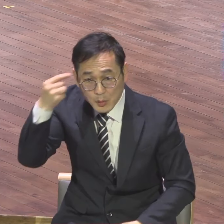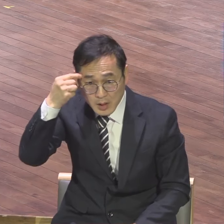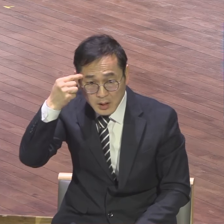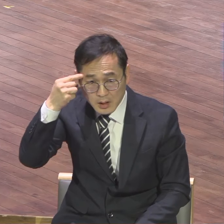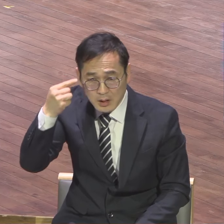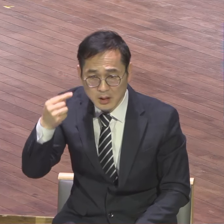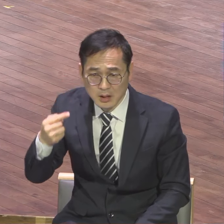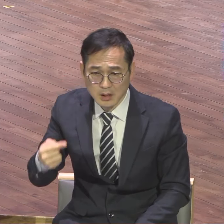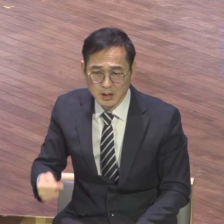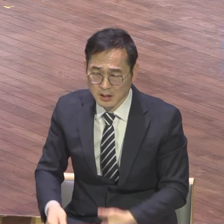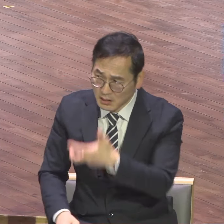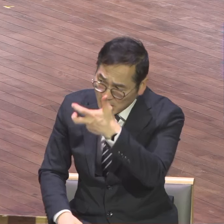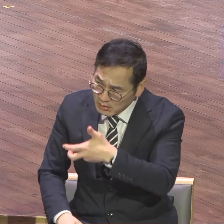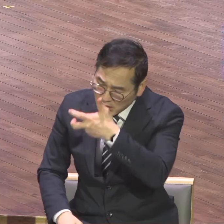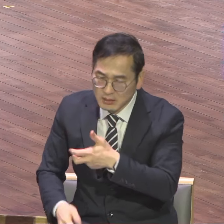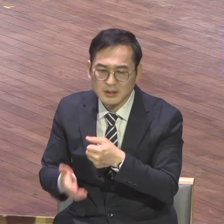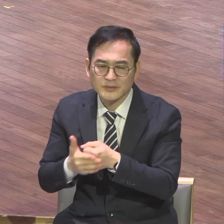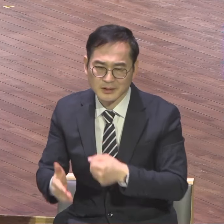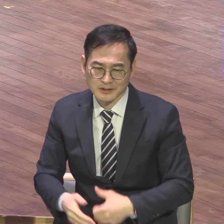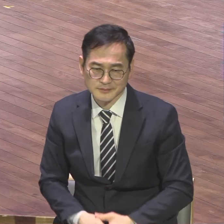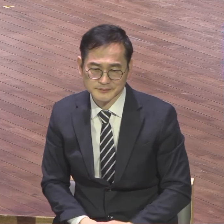청원원장을 두 번 보낸 선임이 자살했습니다.